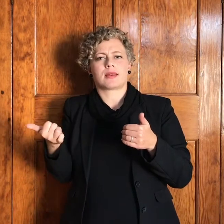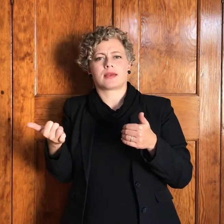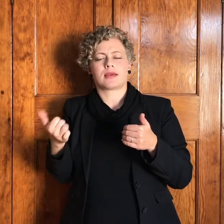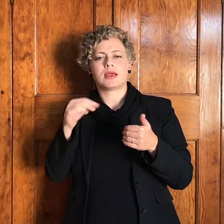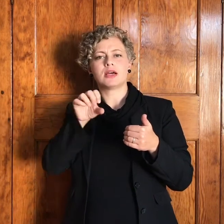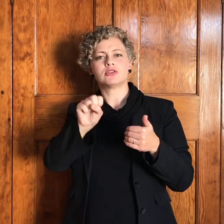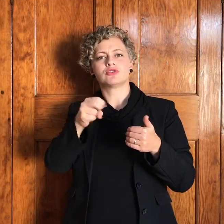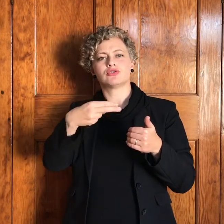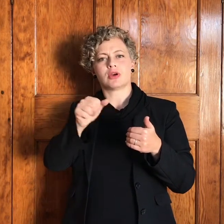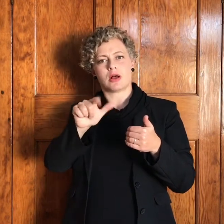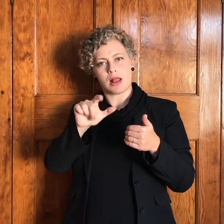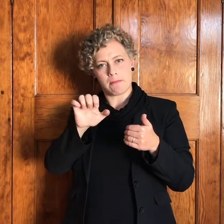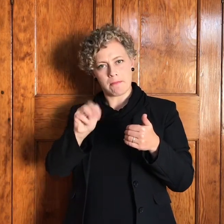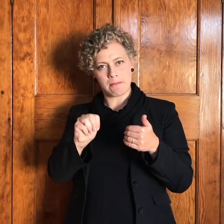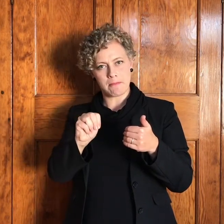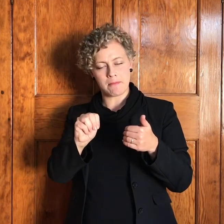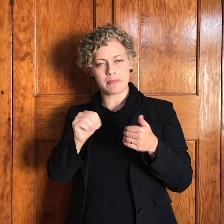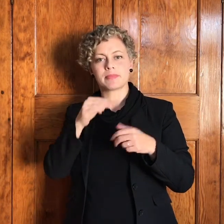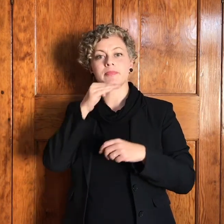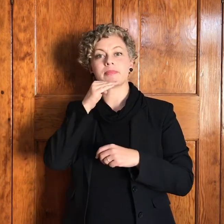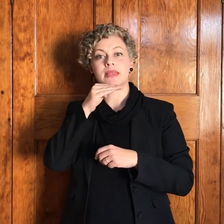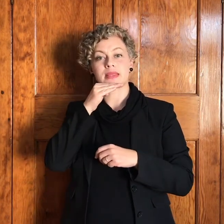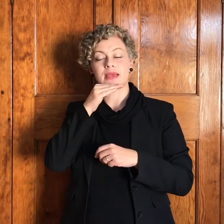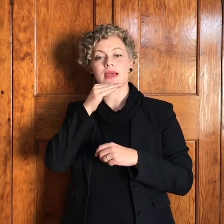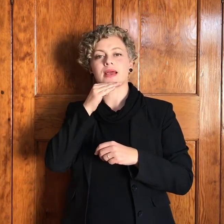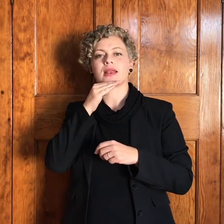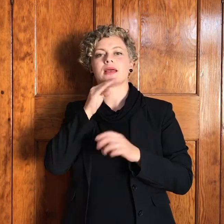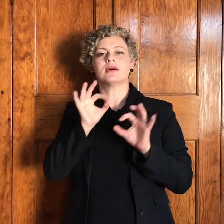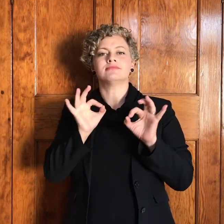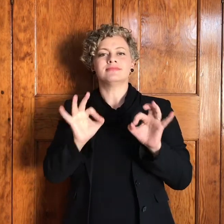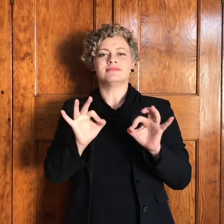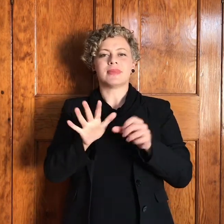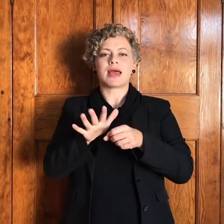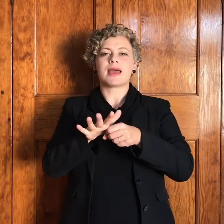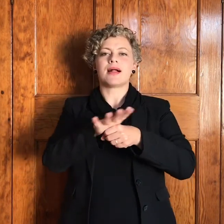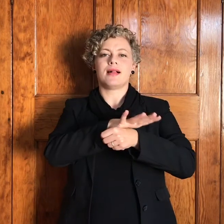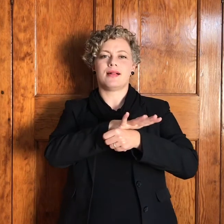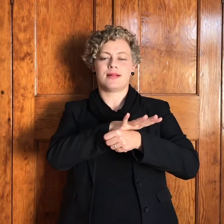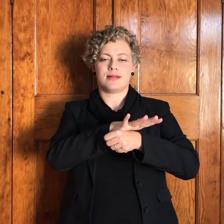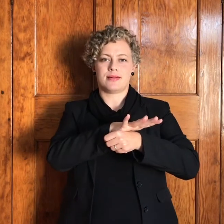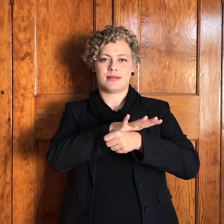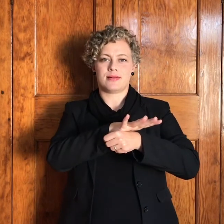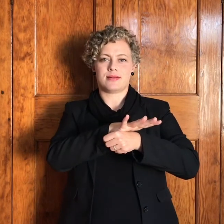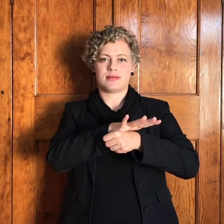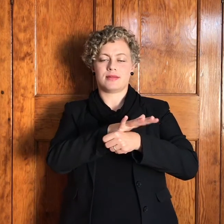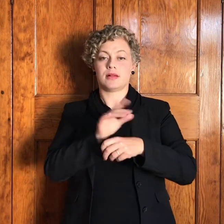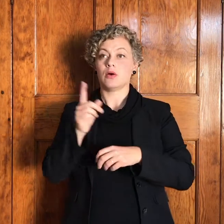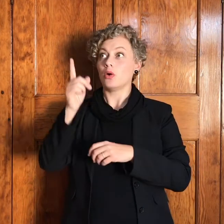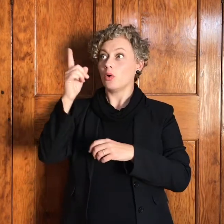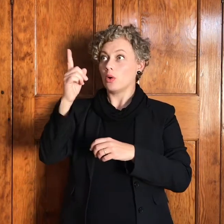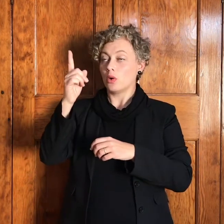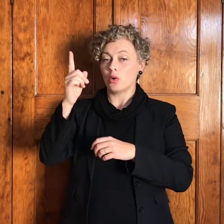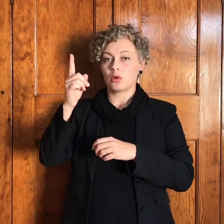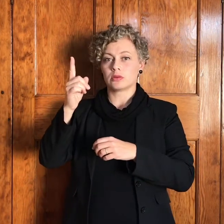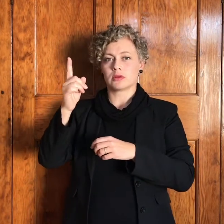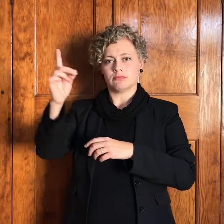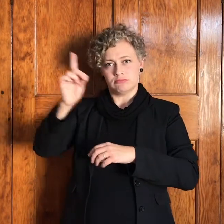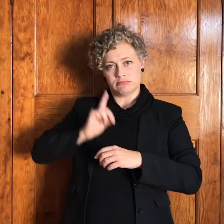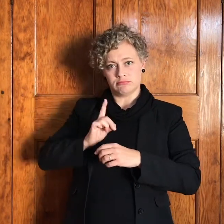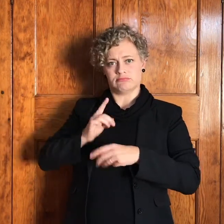wat beteken heel as God met ons aanhou al word ons in worsteling